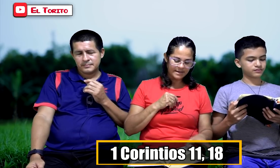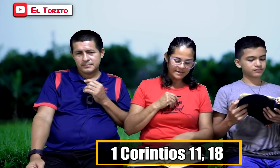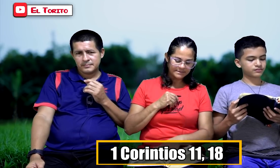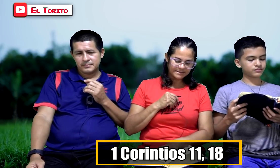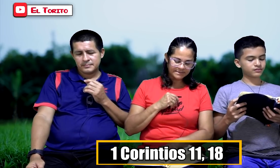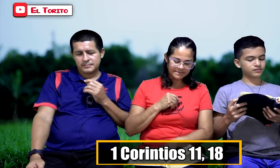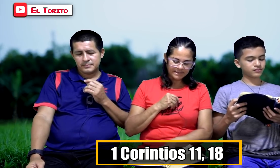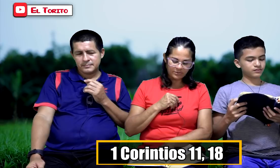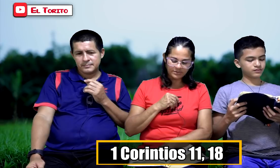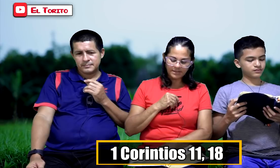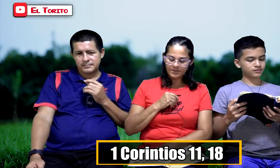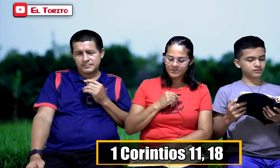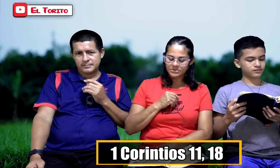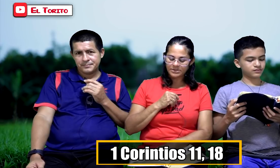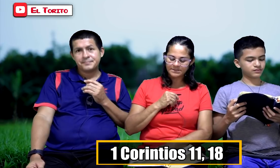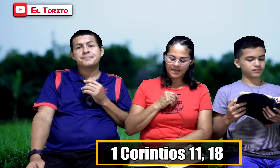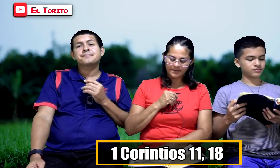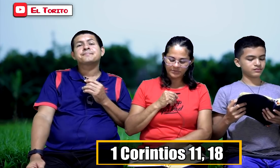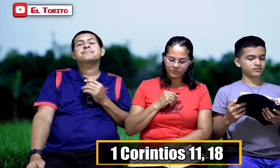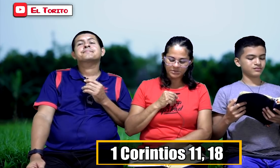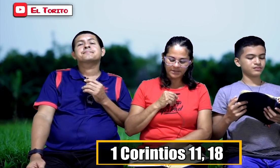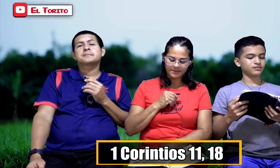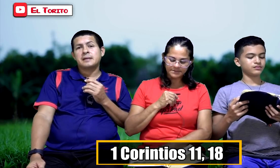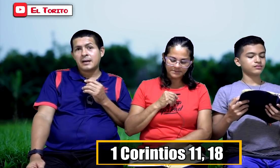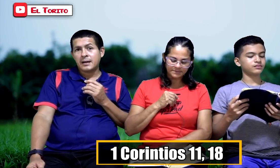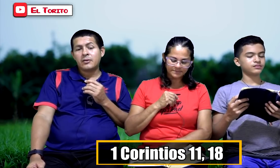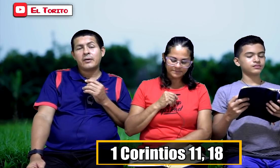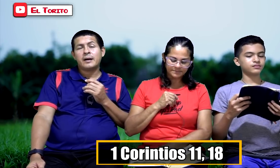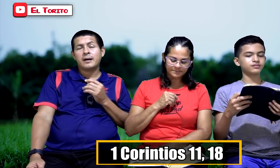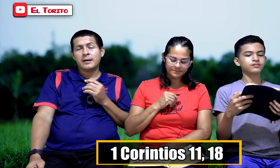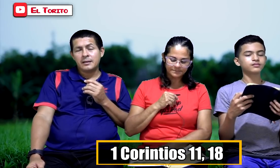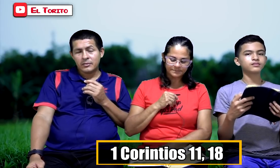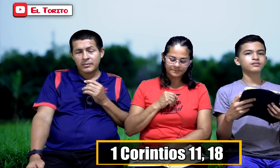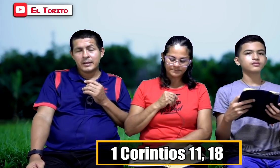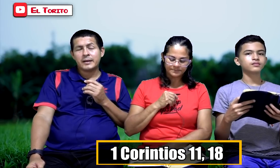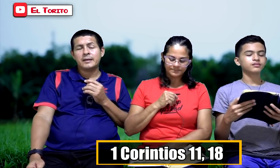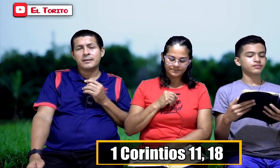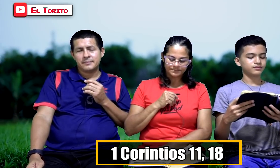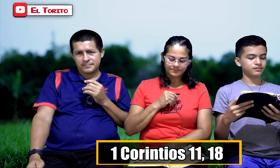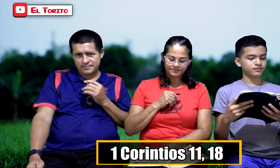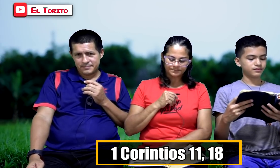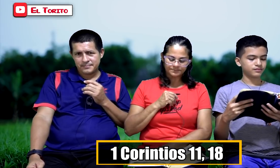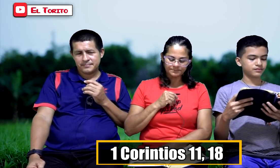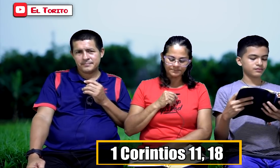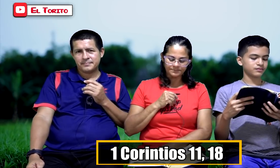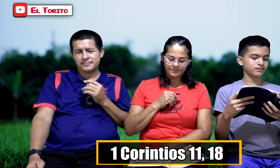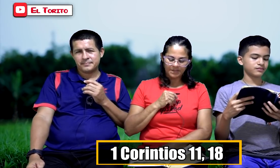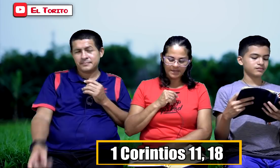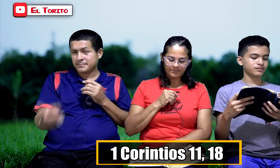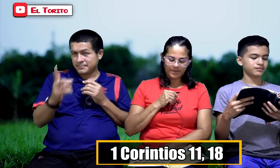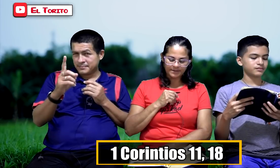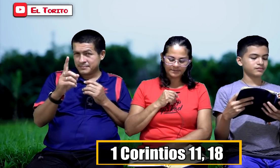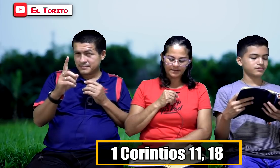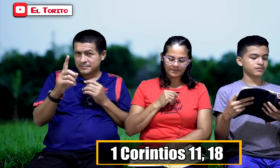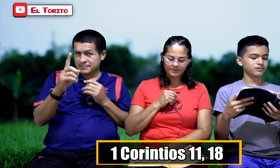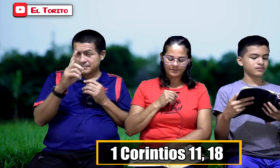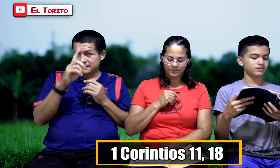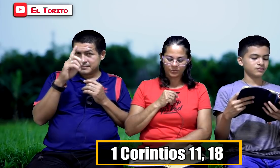se notan divisiones entre ustedes. Ah, los hay, los hay. Y en parte, lo